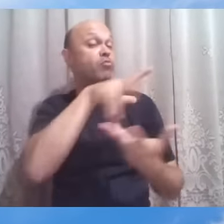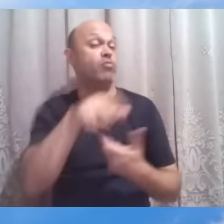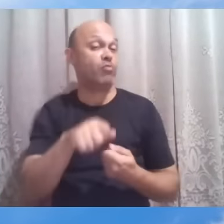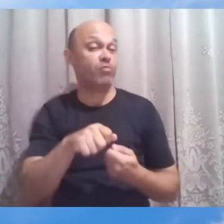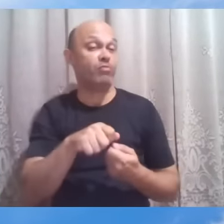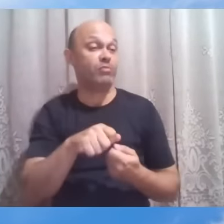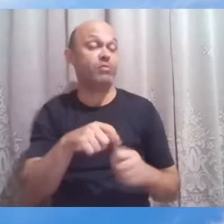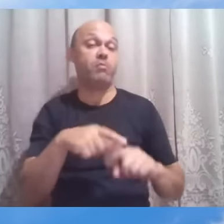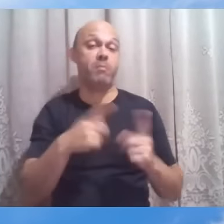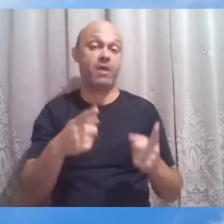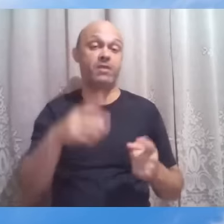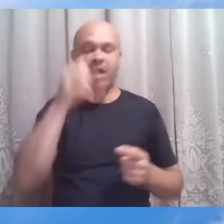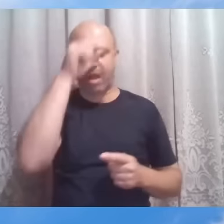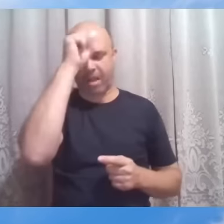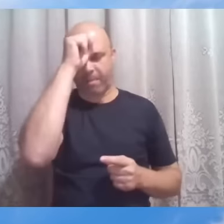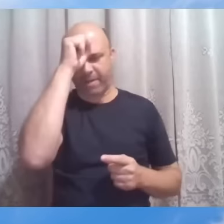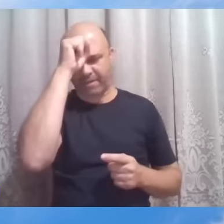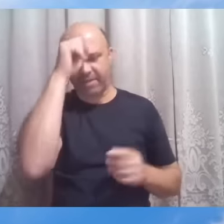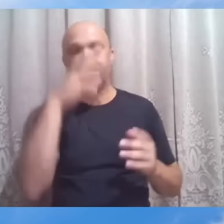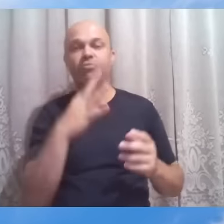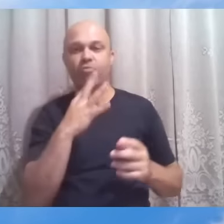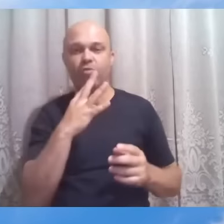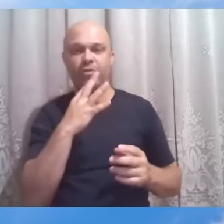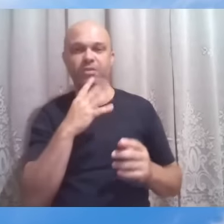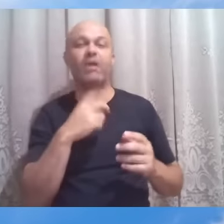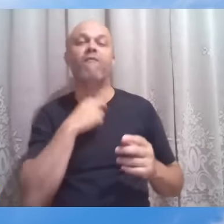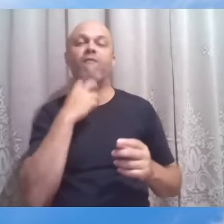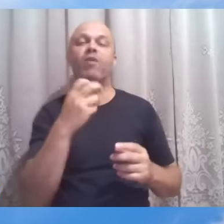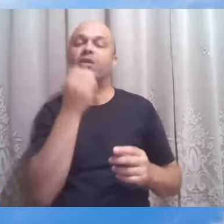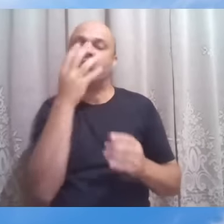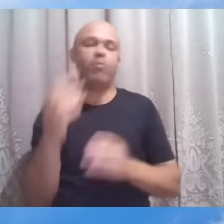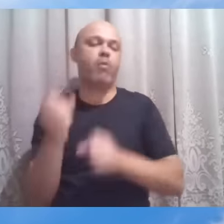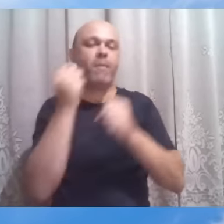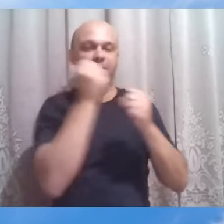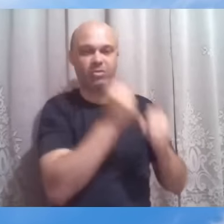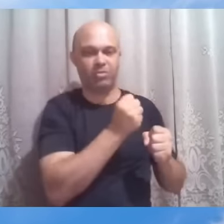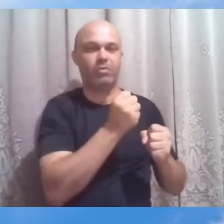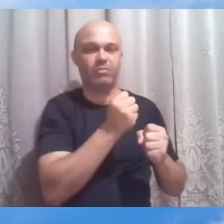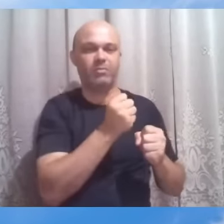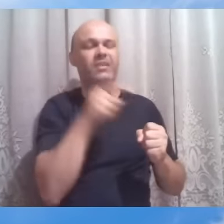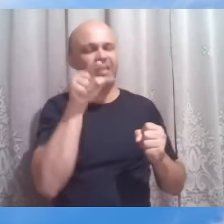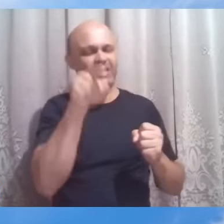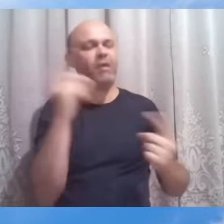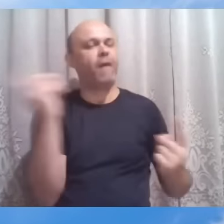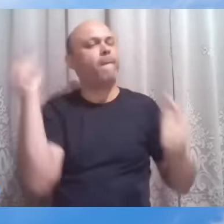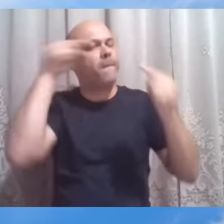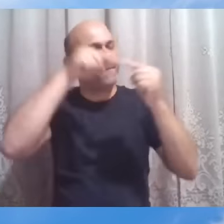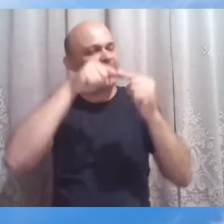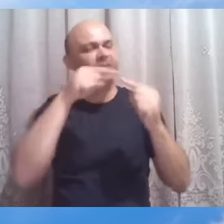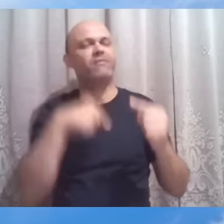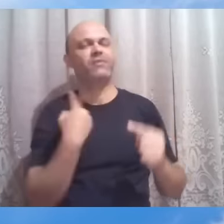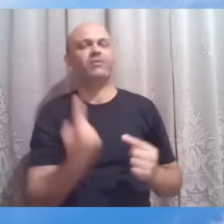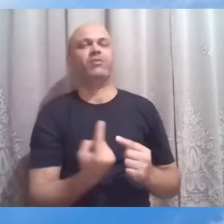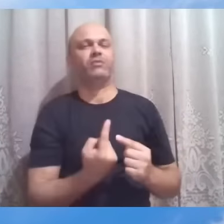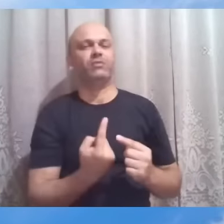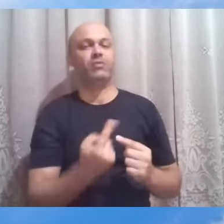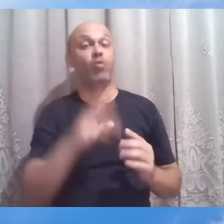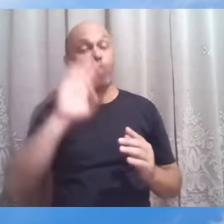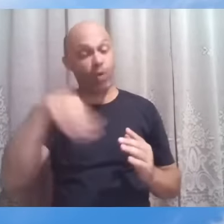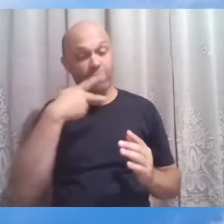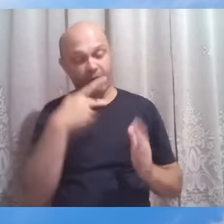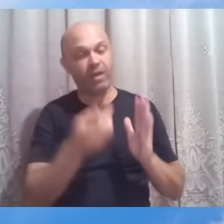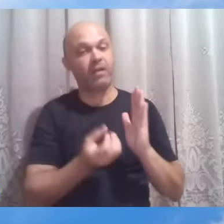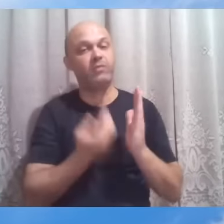identificar a voz do bom pastor em meio a todas e a entendê-la, essa é a meta que nos propomos quando falamos de estudo do evangelho.